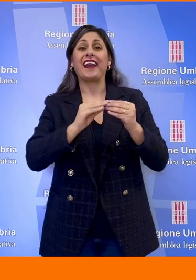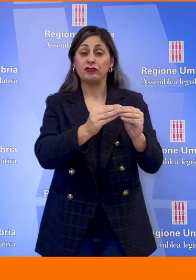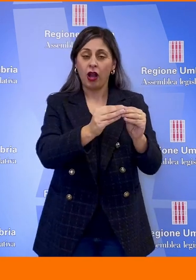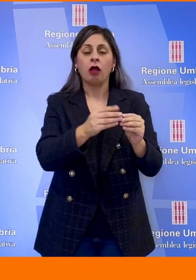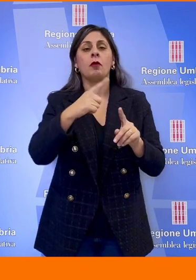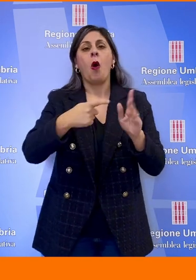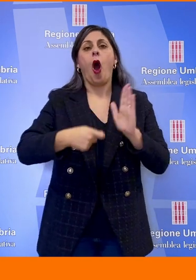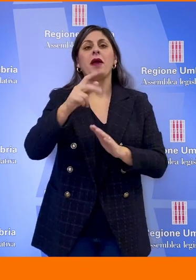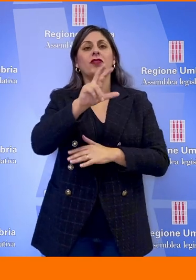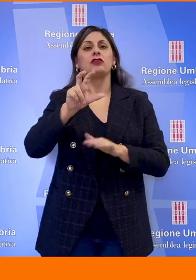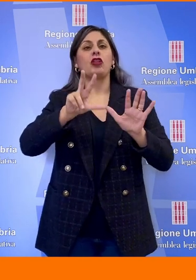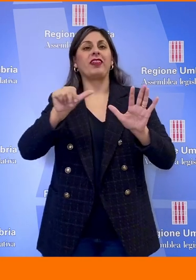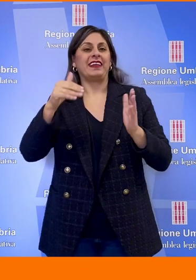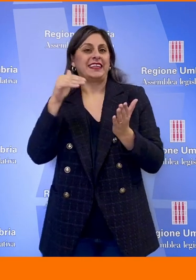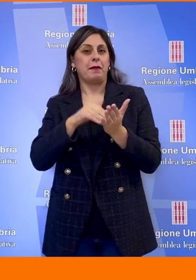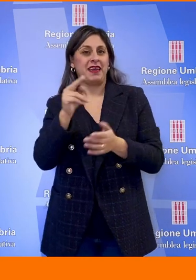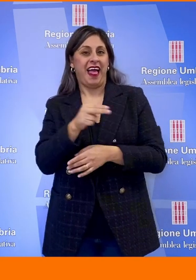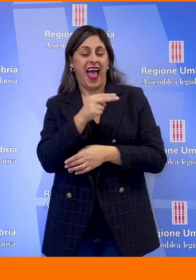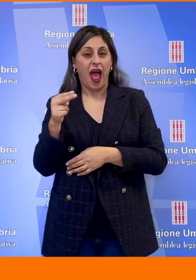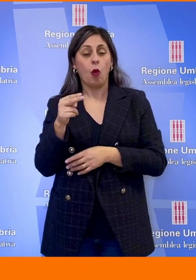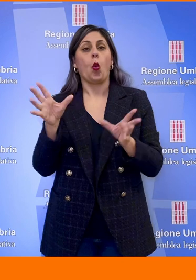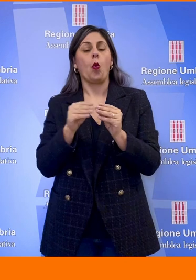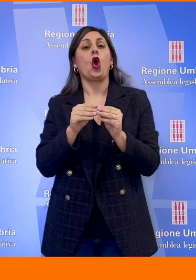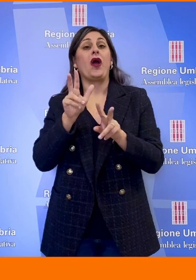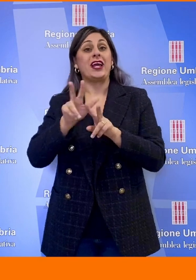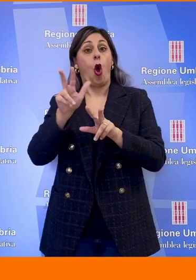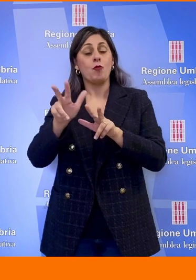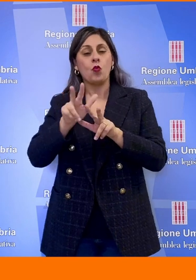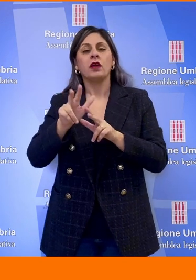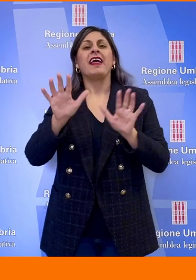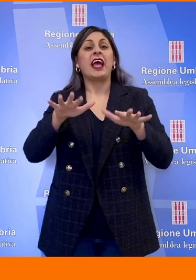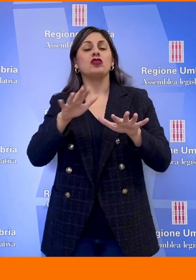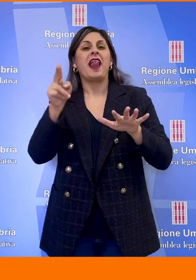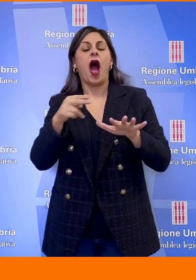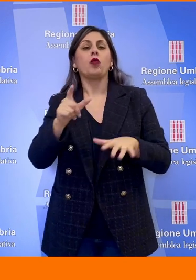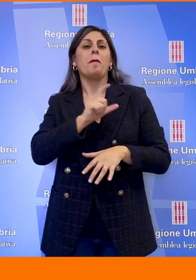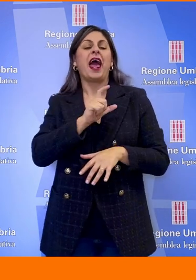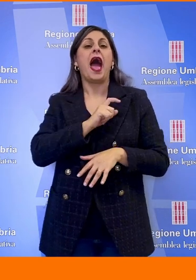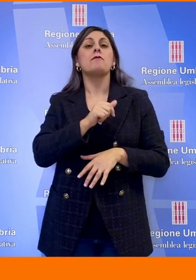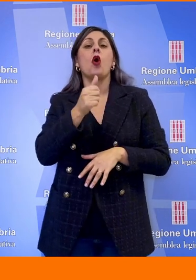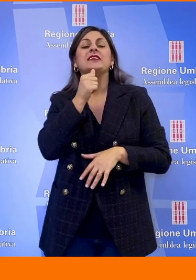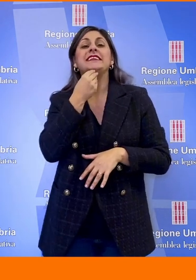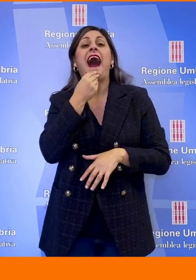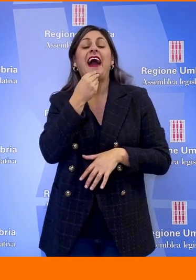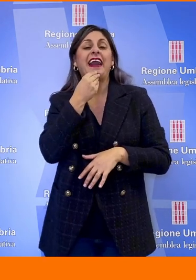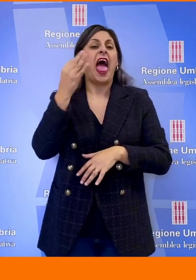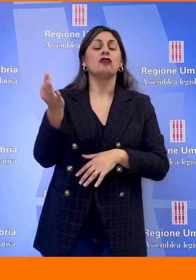386 mila euro alle unioni dei comuni, 10 mila euro al premio Sagra Eccellente dell'Umbria, 70 mila per la